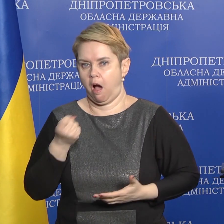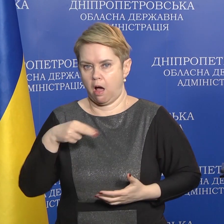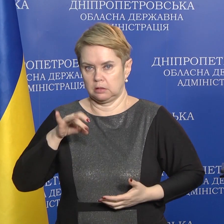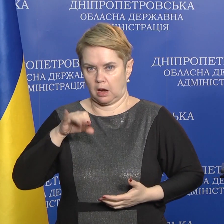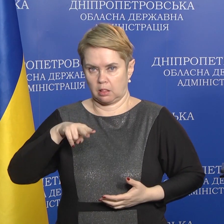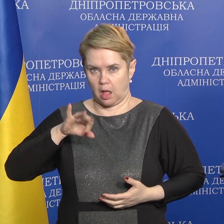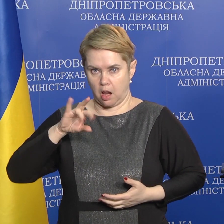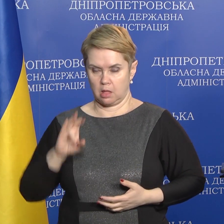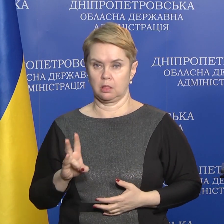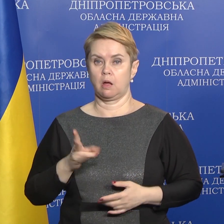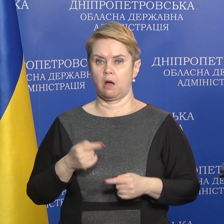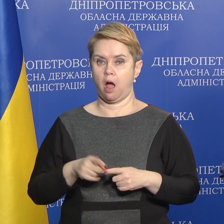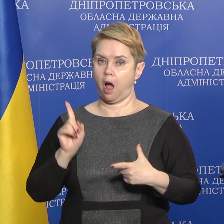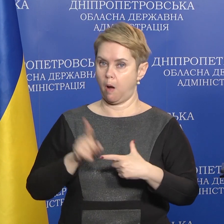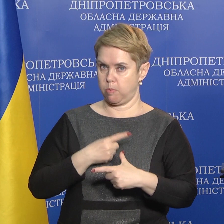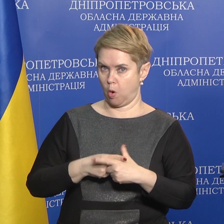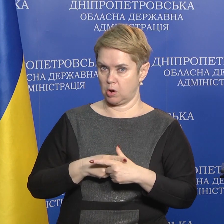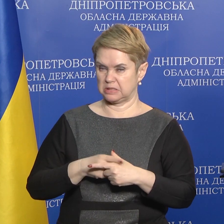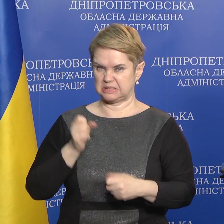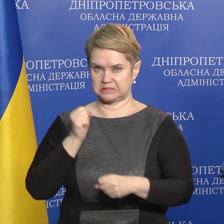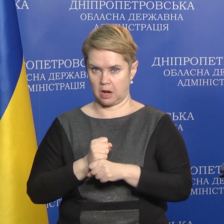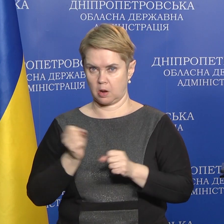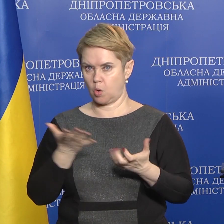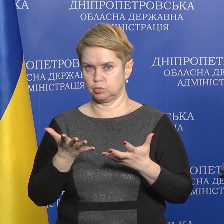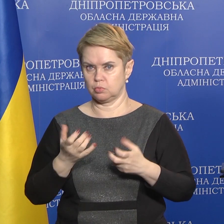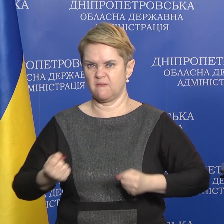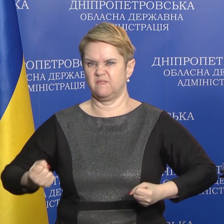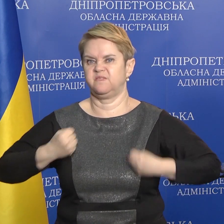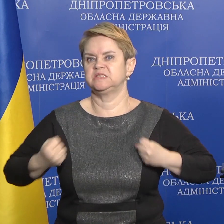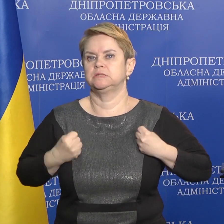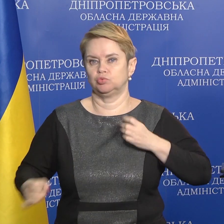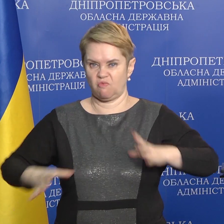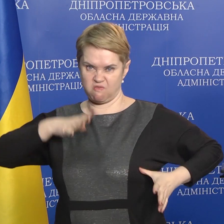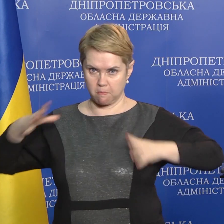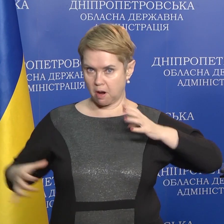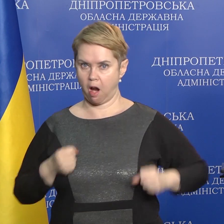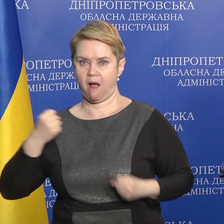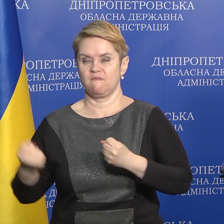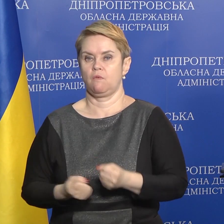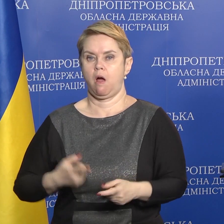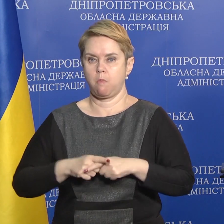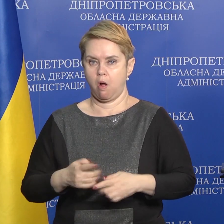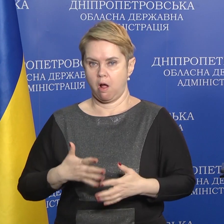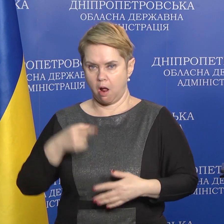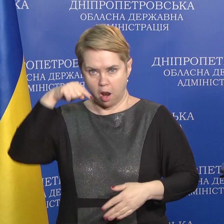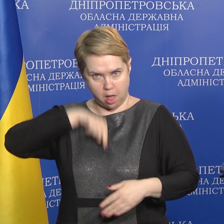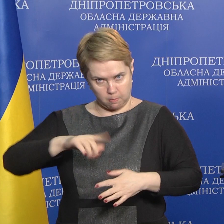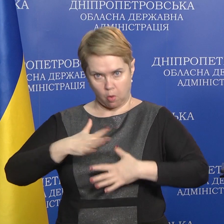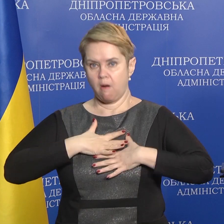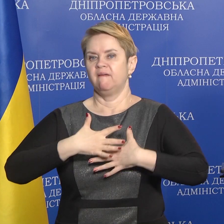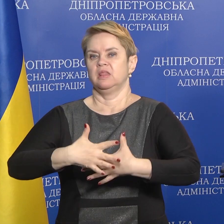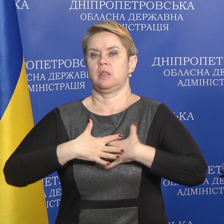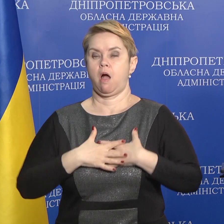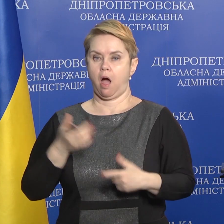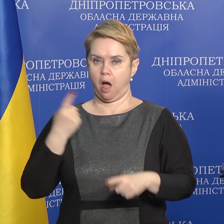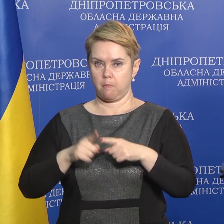Тож, або зробити якусь фізичну вправу, або глибоко дихати,